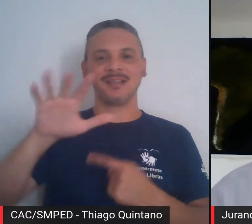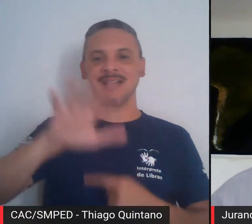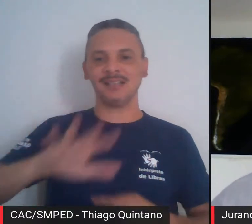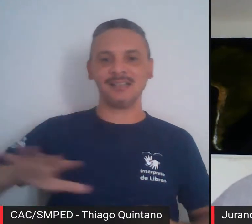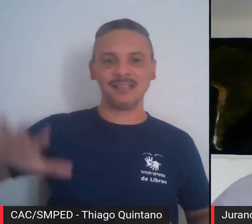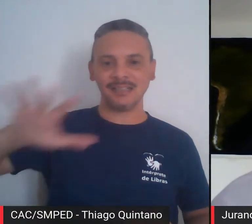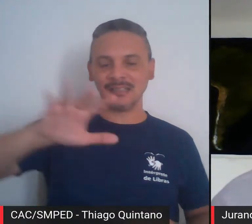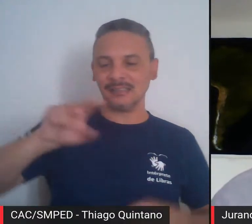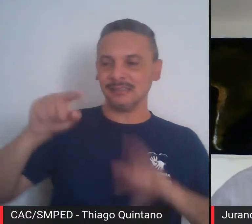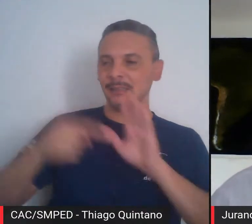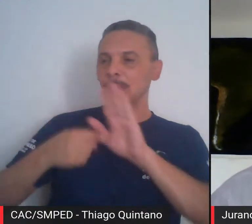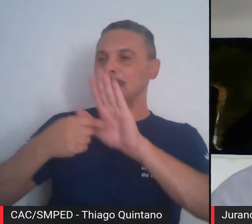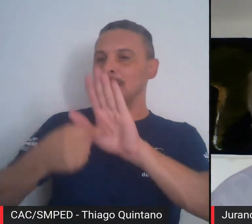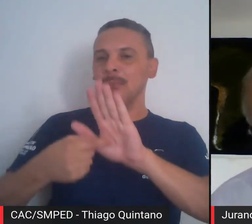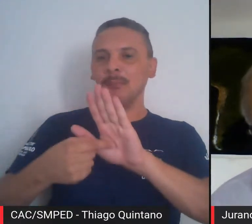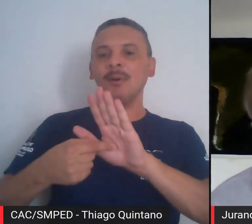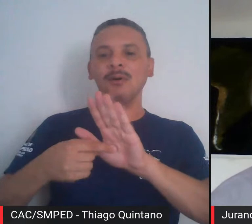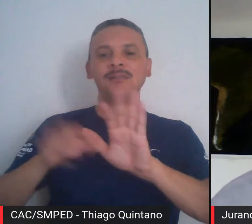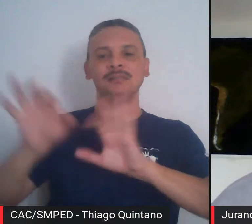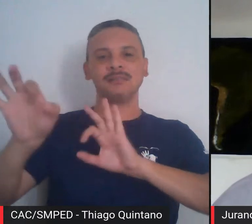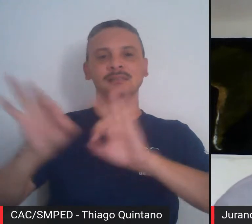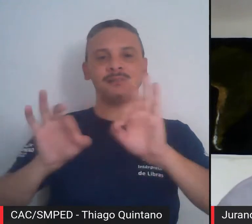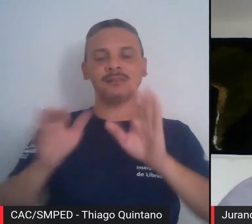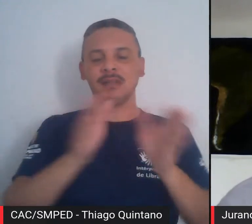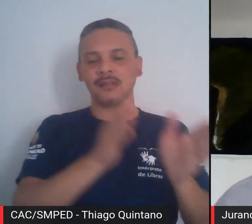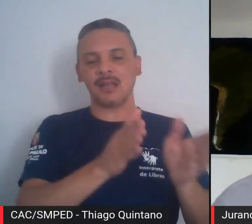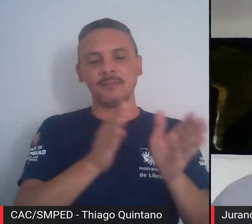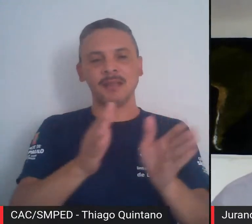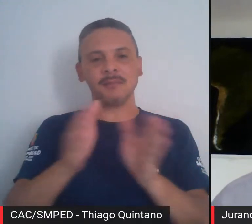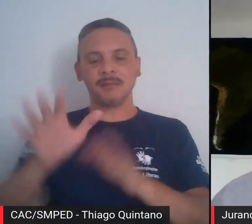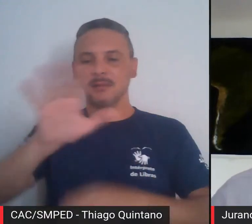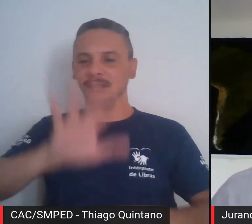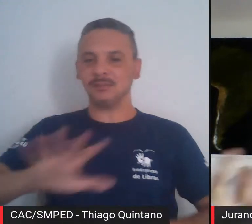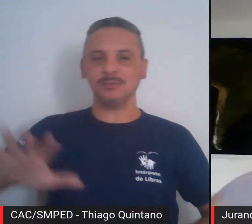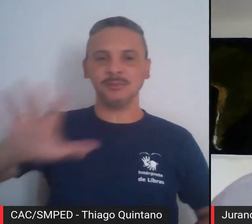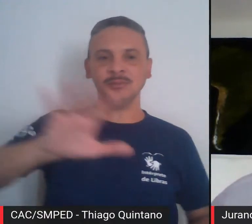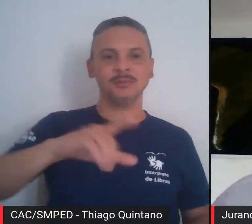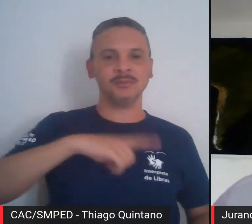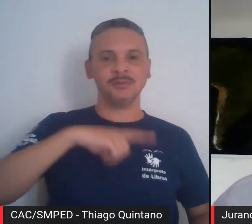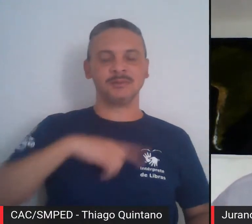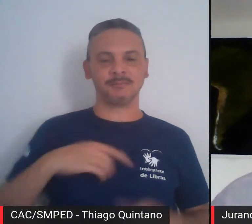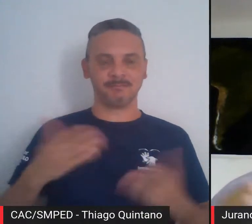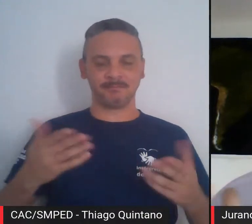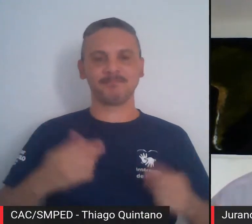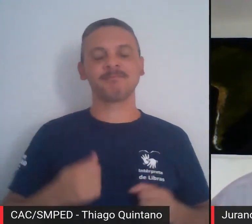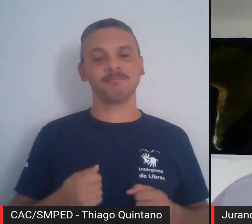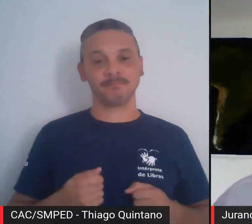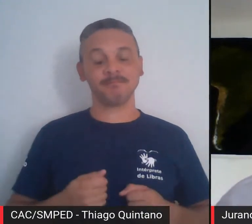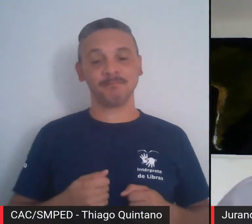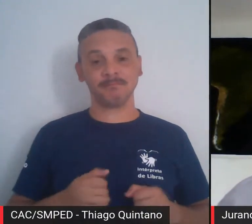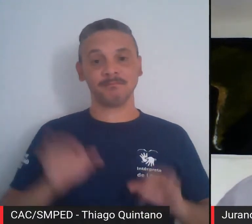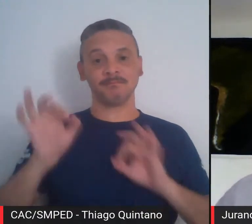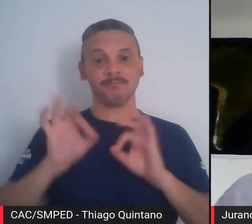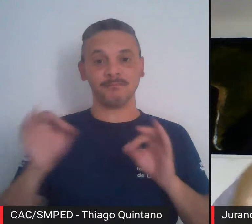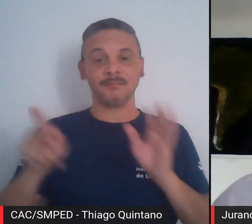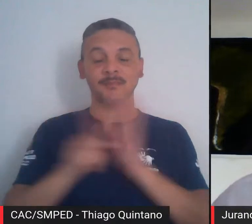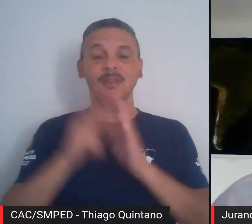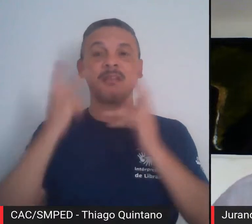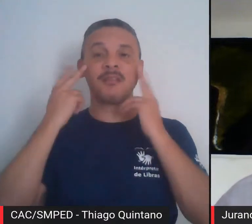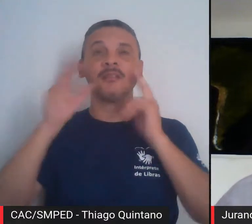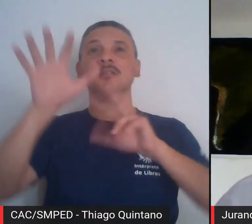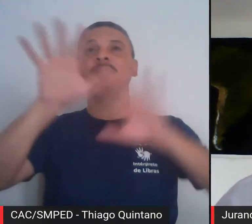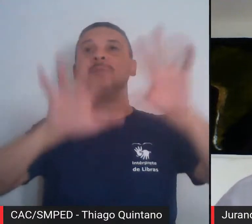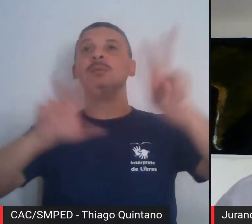mostra ao longo do tempo e no espaço a paisagem, a paisagem natural, a